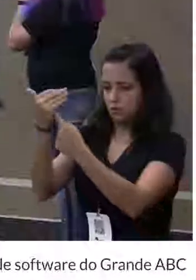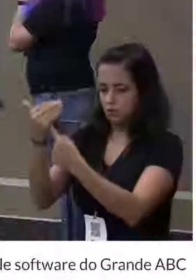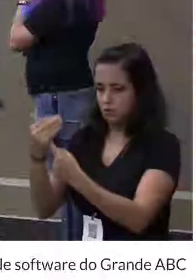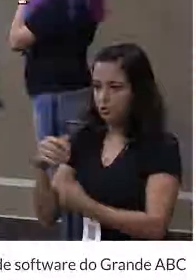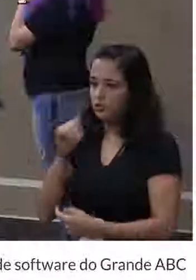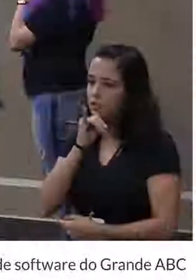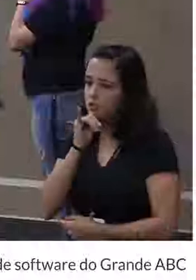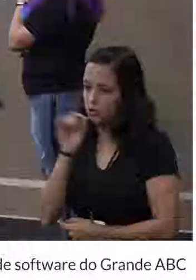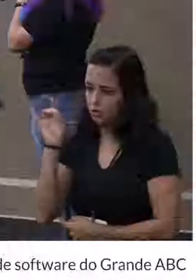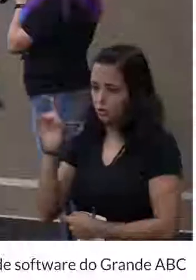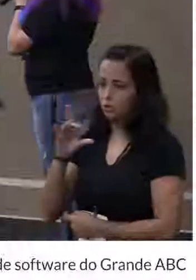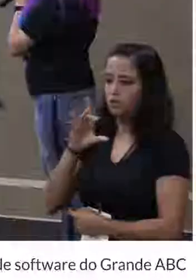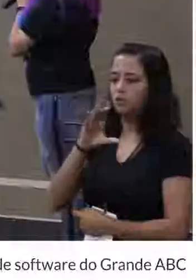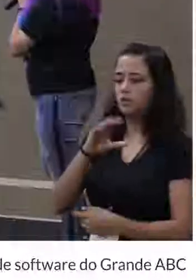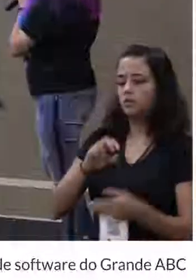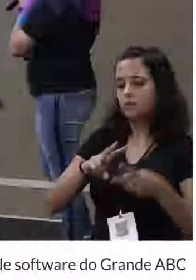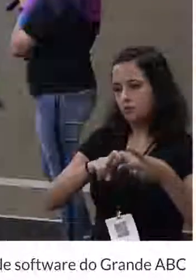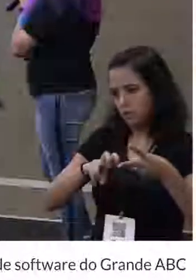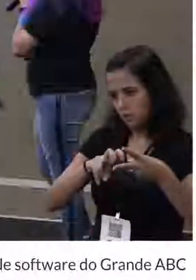Aqui é um exemplo só de CSS.